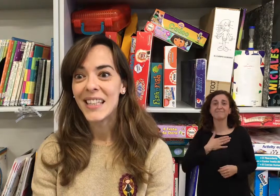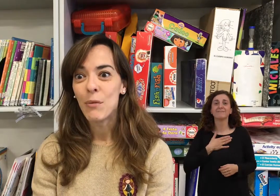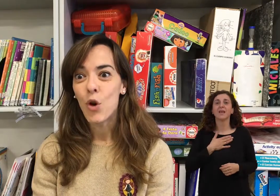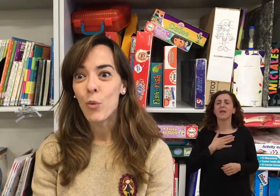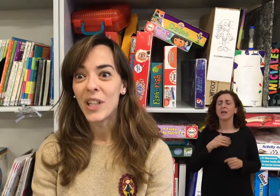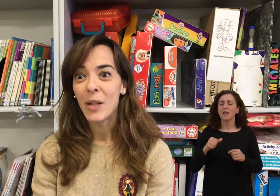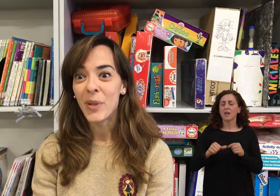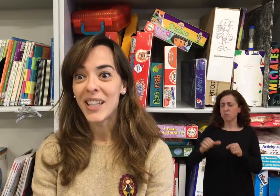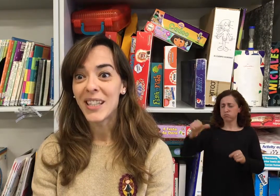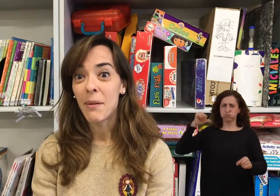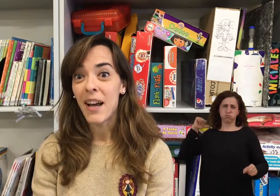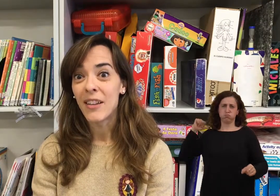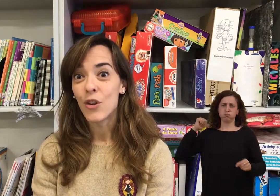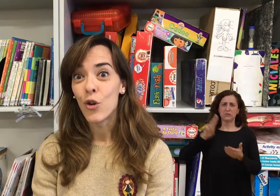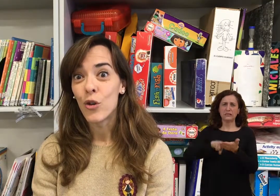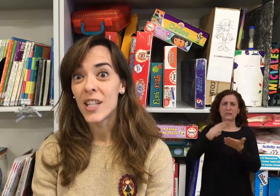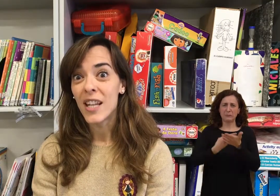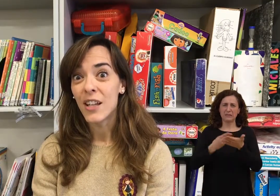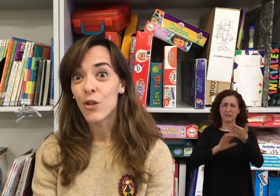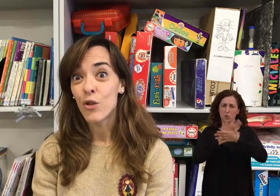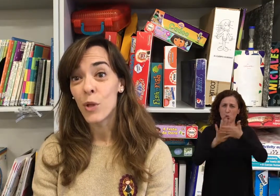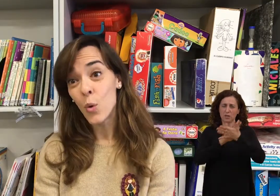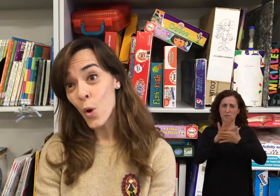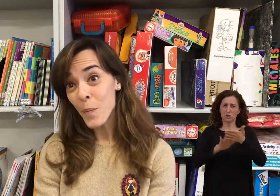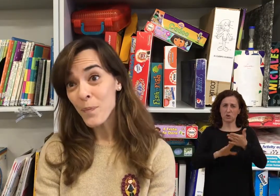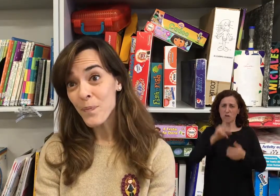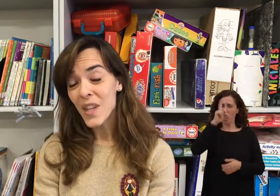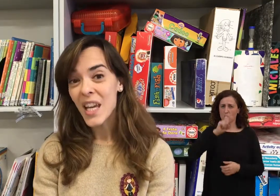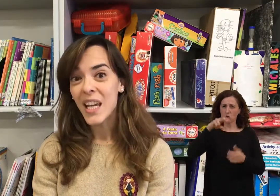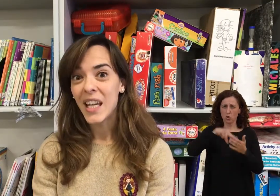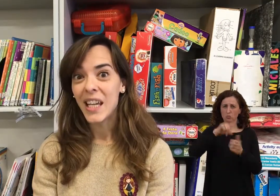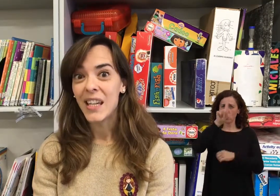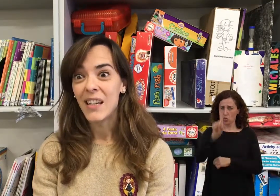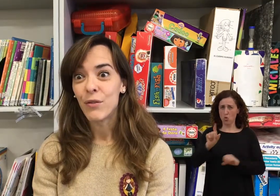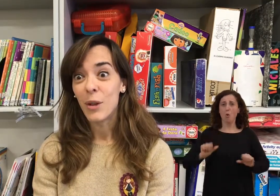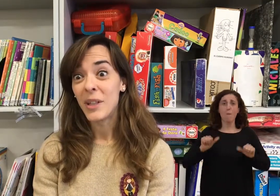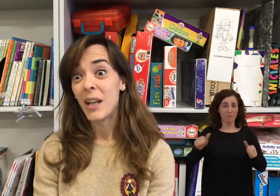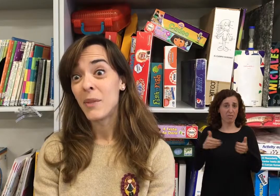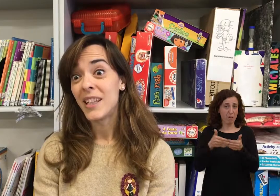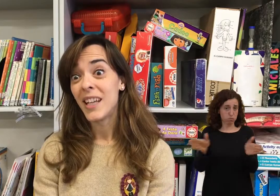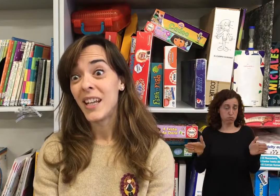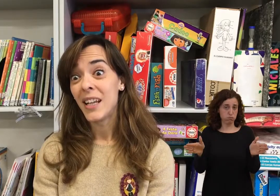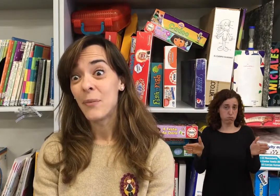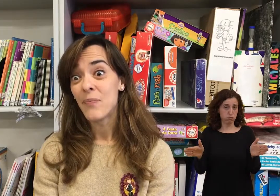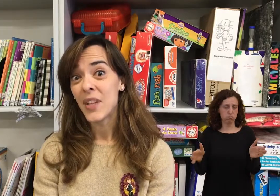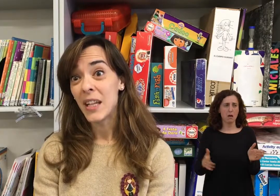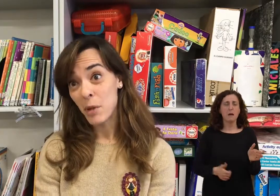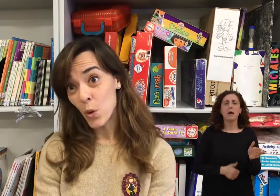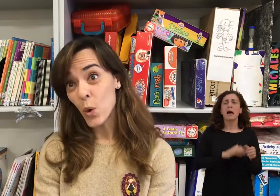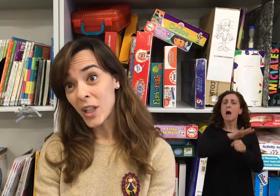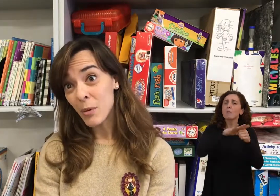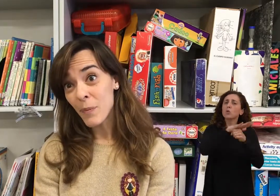Llevo como intérprete trabajando desde el año 2001, fundamentalmente en ámbito educativo,